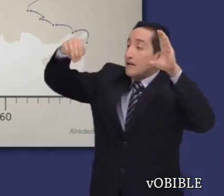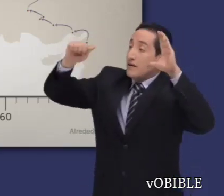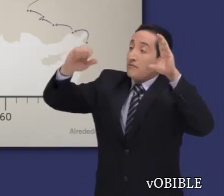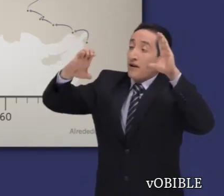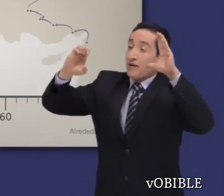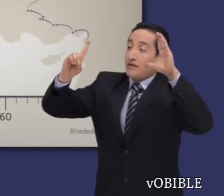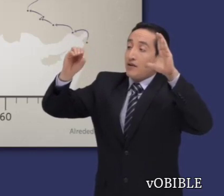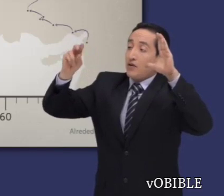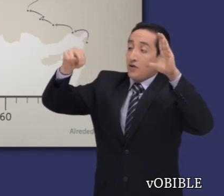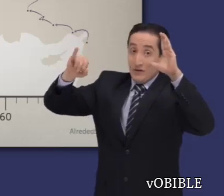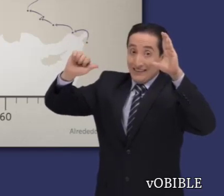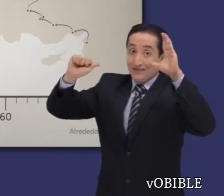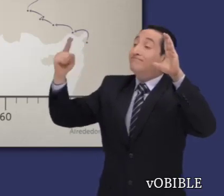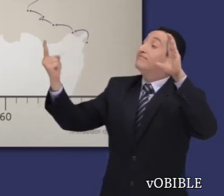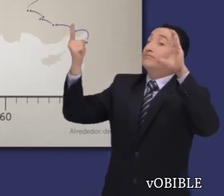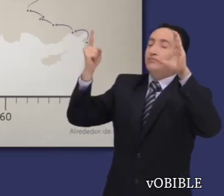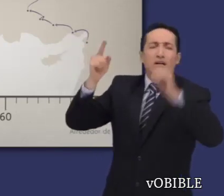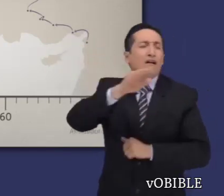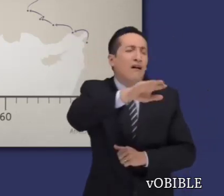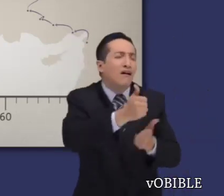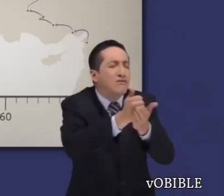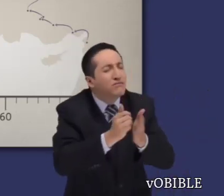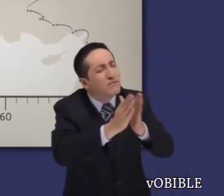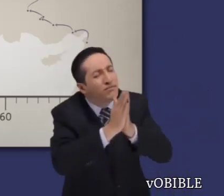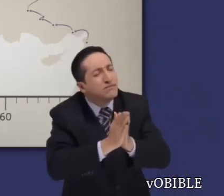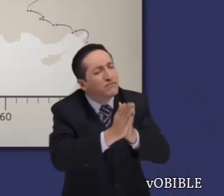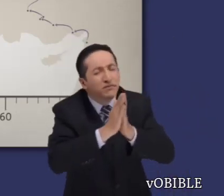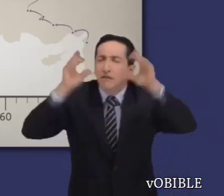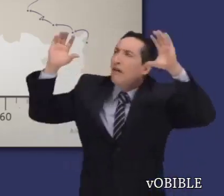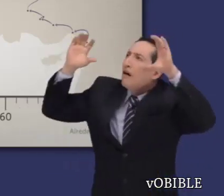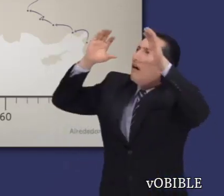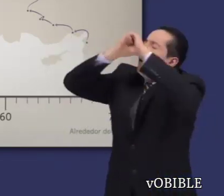Un hombre macedonio le suplicó que fuera a Macedonia y los ayudara.